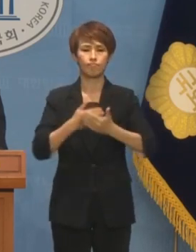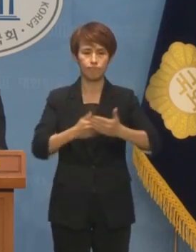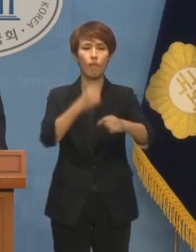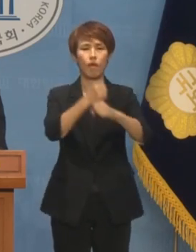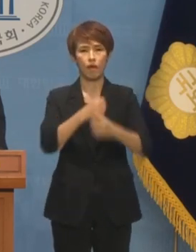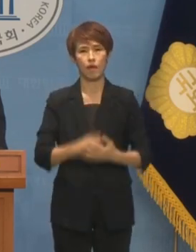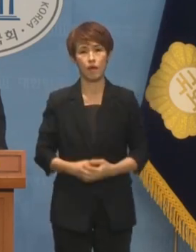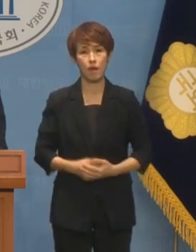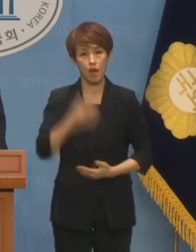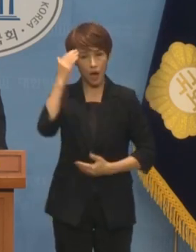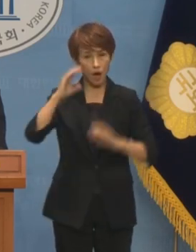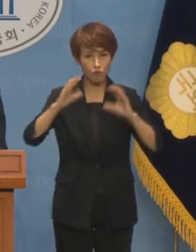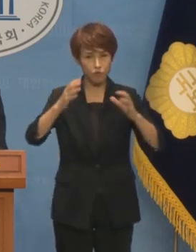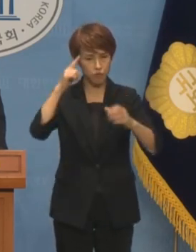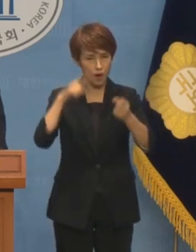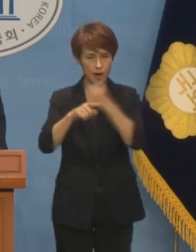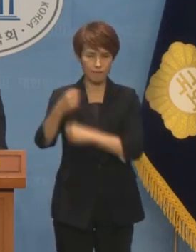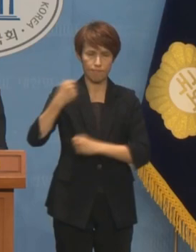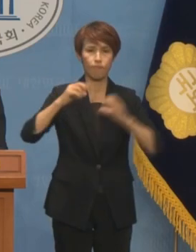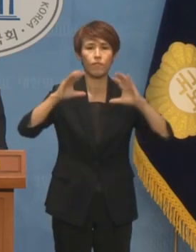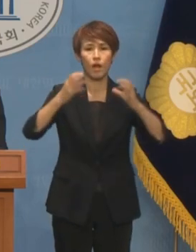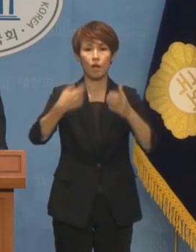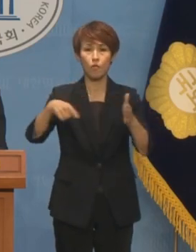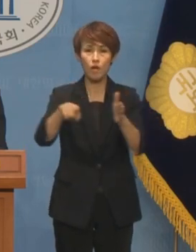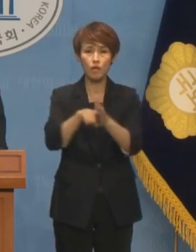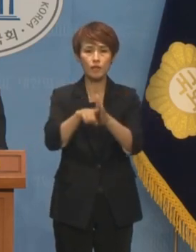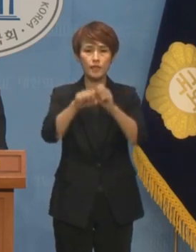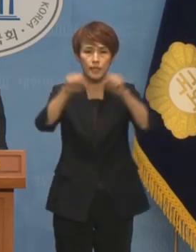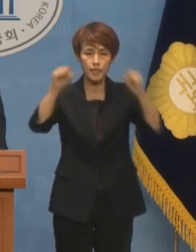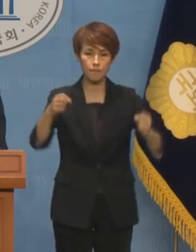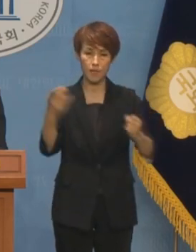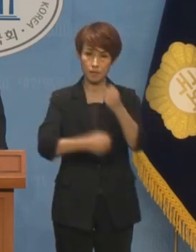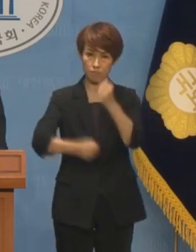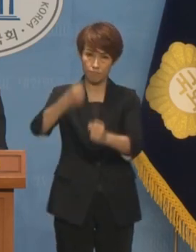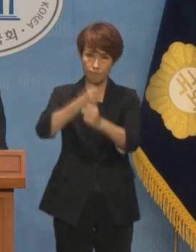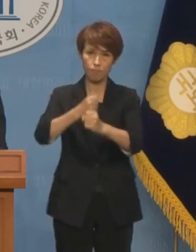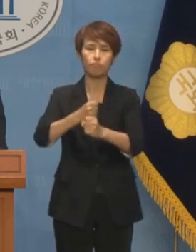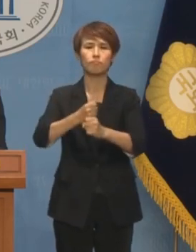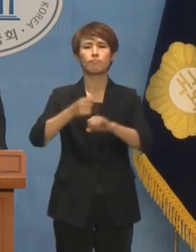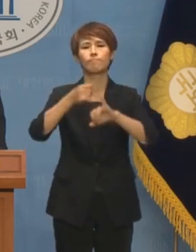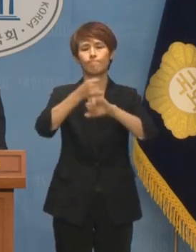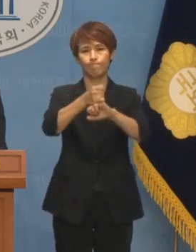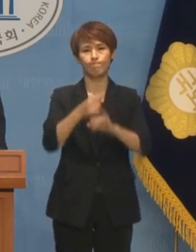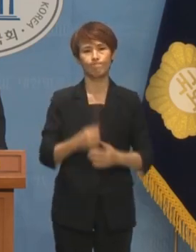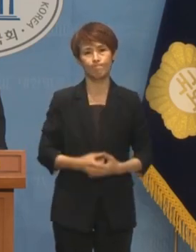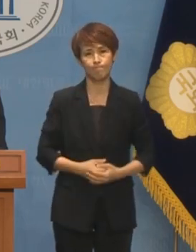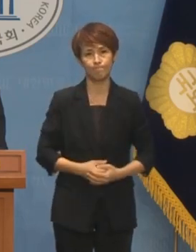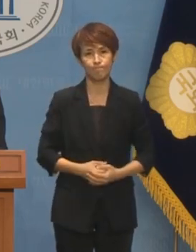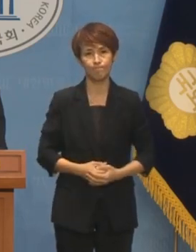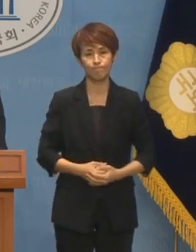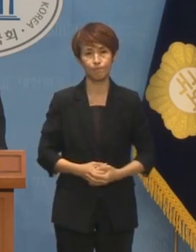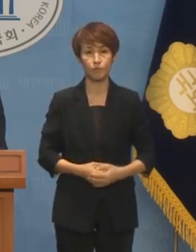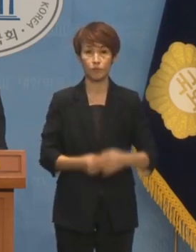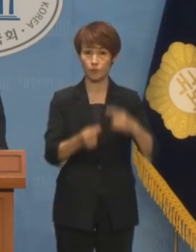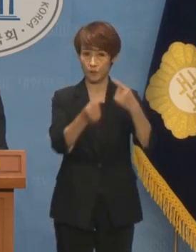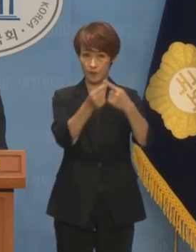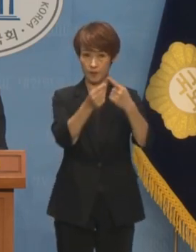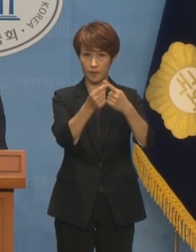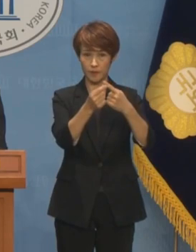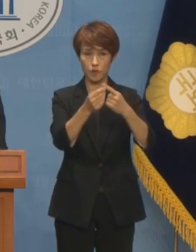대한민국의 과학 강국 시대를 이끌 R&D 시스템 재구축에 나서겠습니다. 첫째,